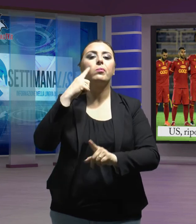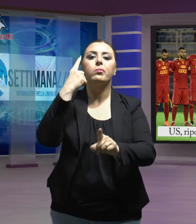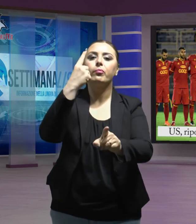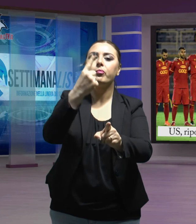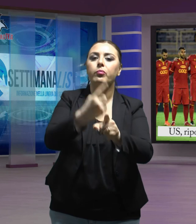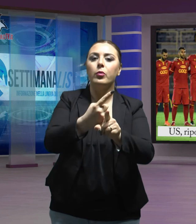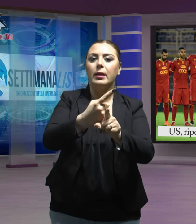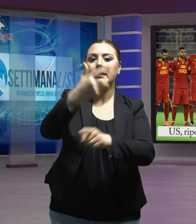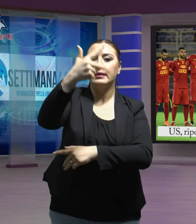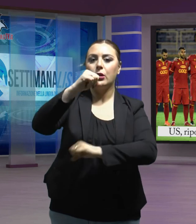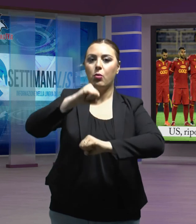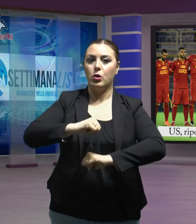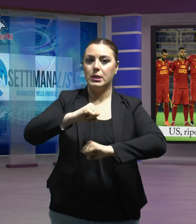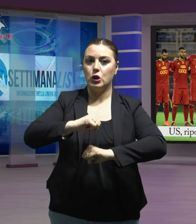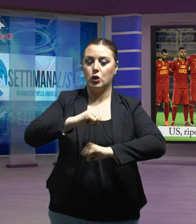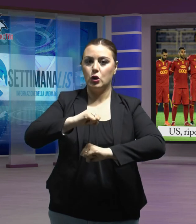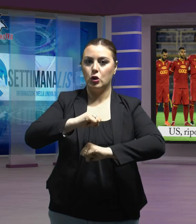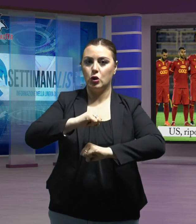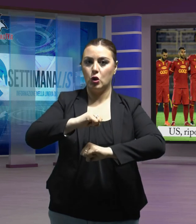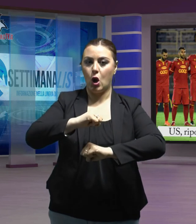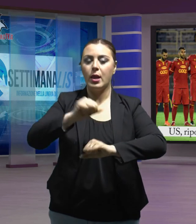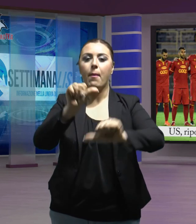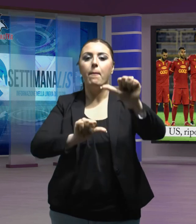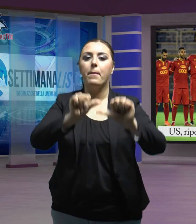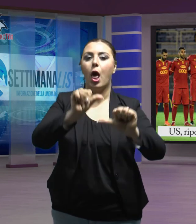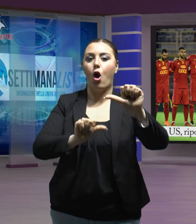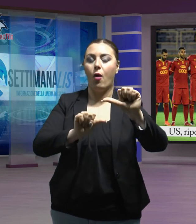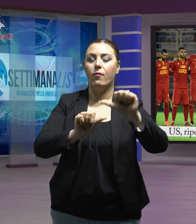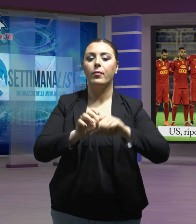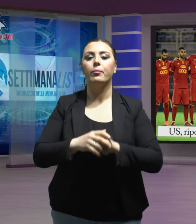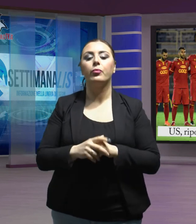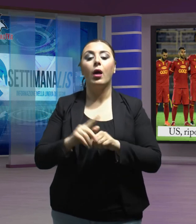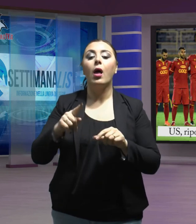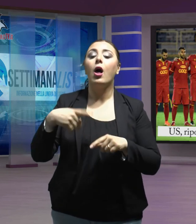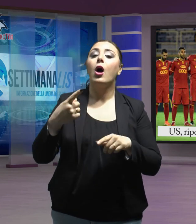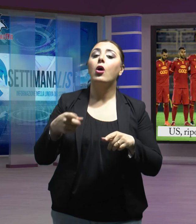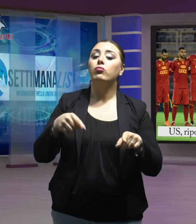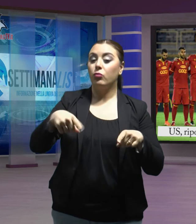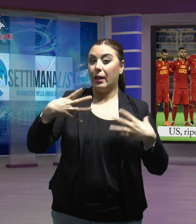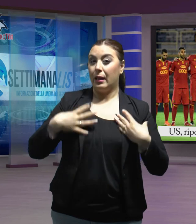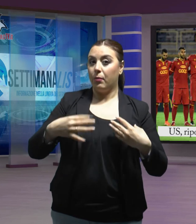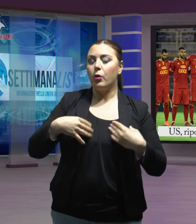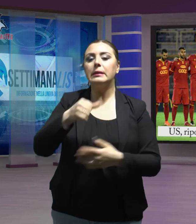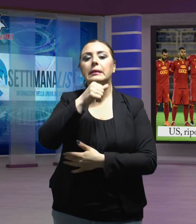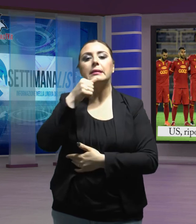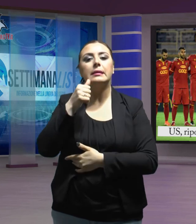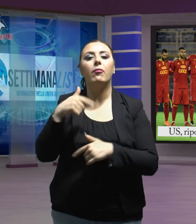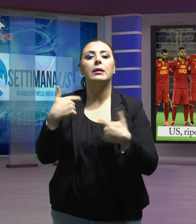terza posizione play-off. Il turno di riposo sarà ovviamente importante per